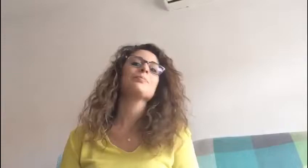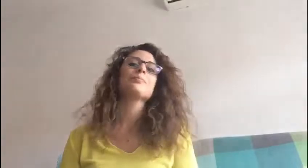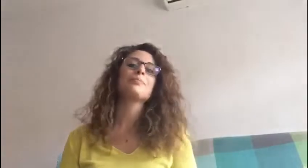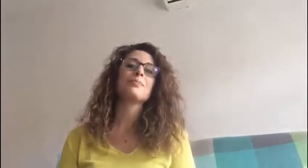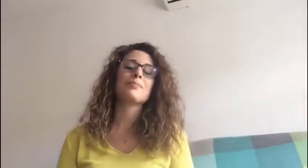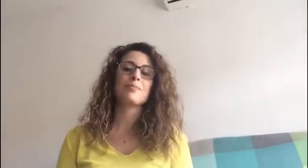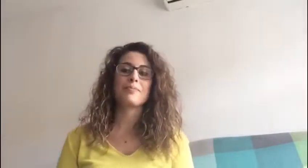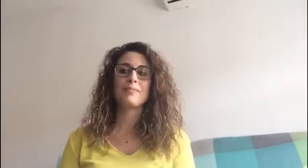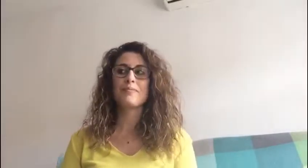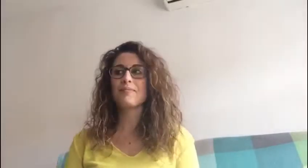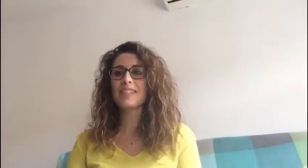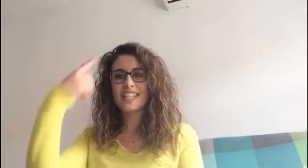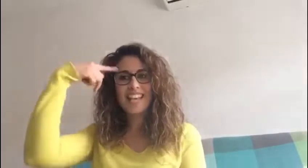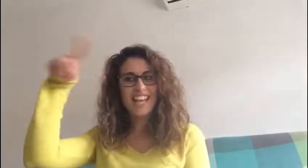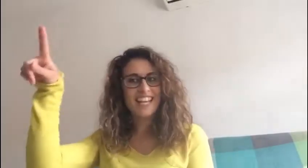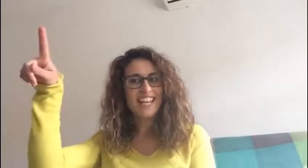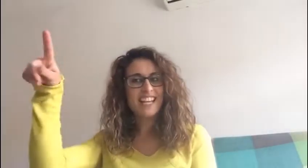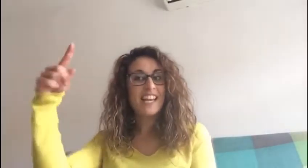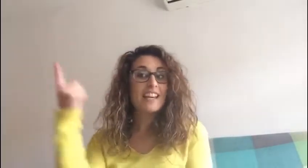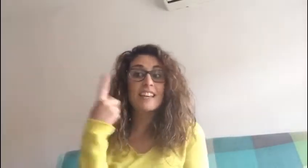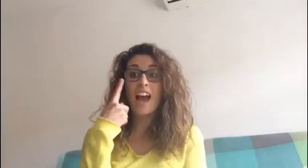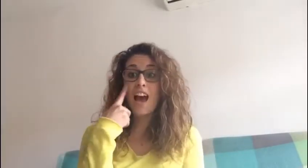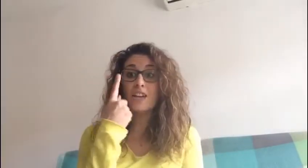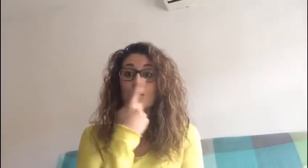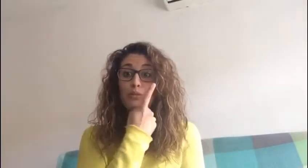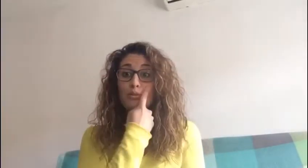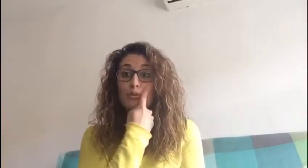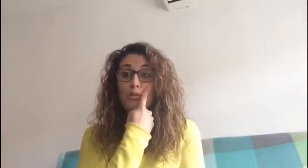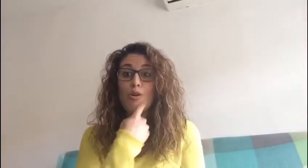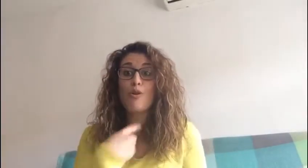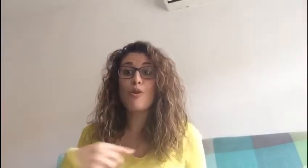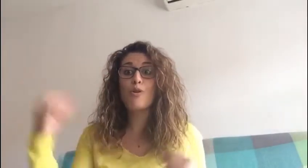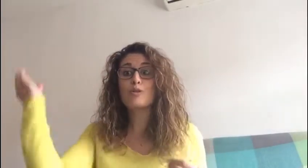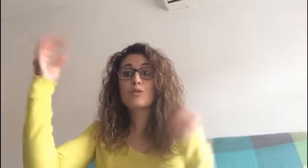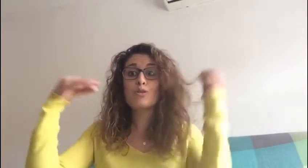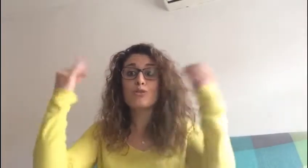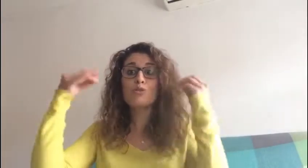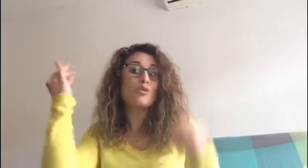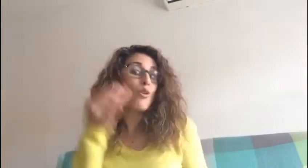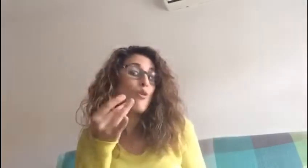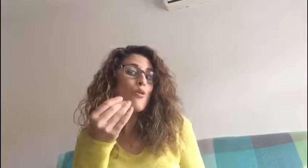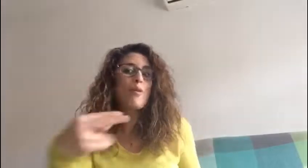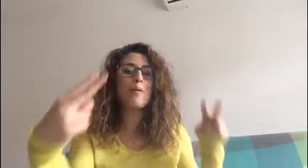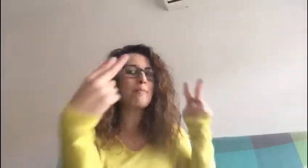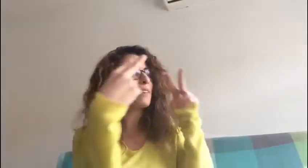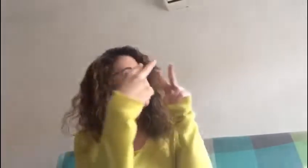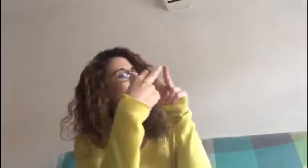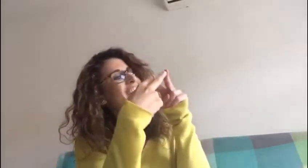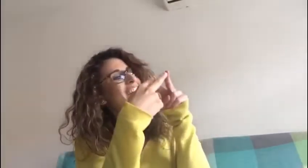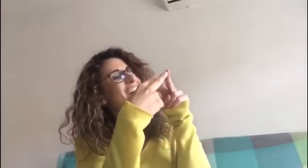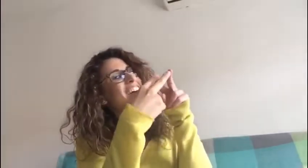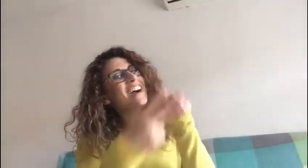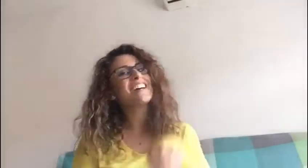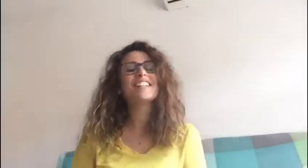Sé que hay en tus ojos con solo mirar